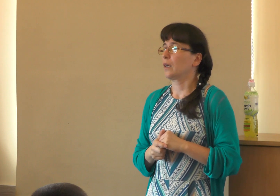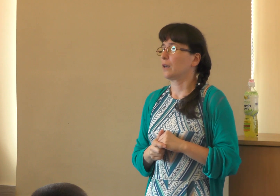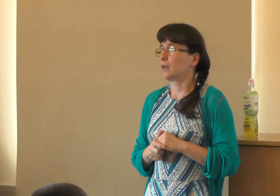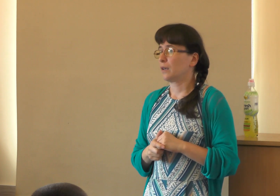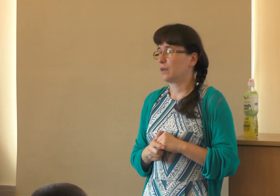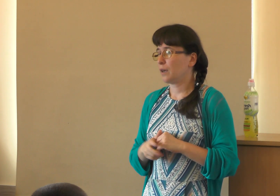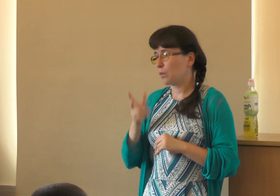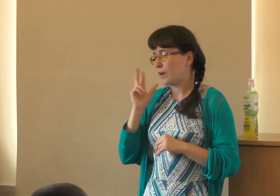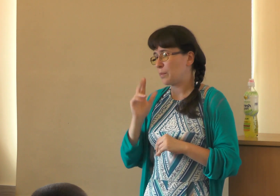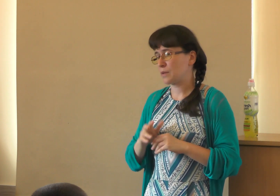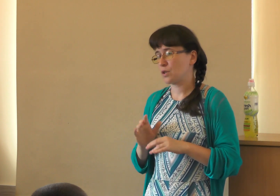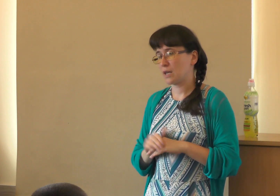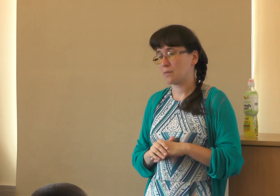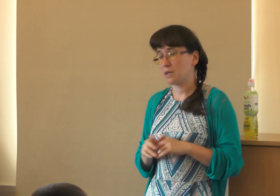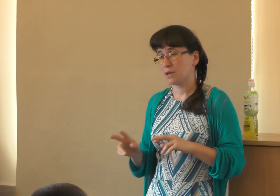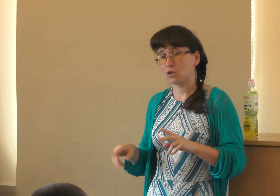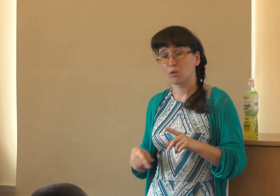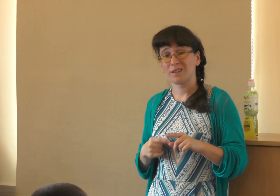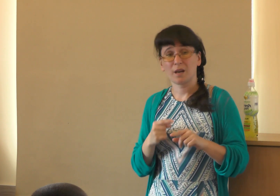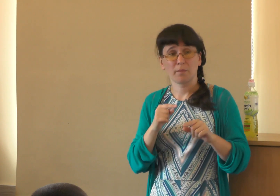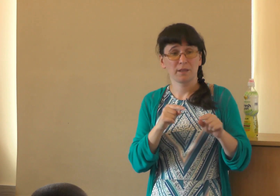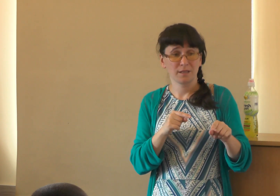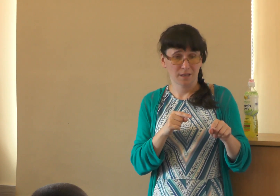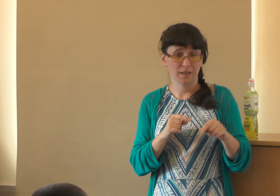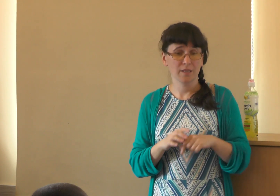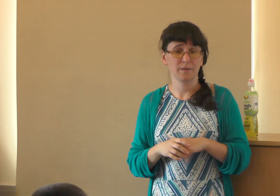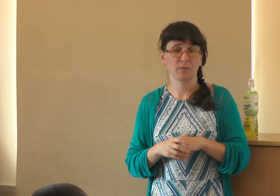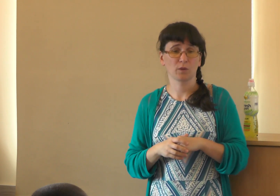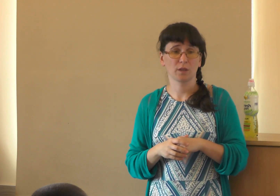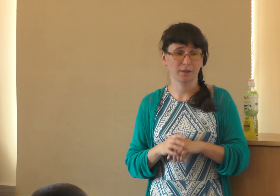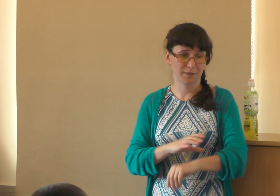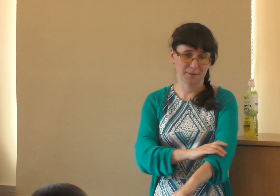И я буквально позавчера заметила, что она, подойдя к Наде, вот она говорит.